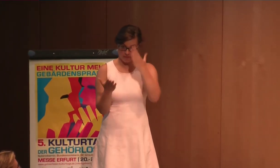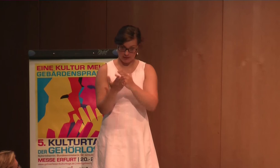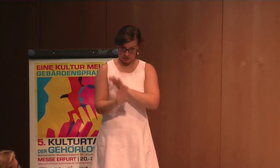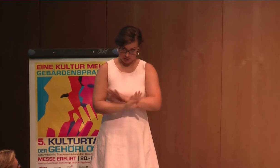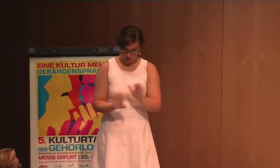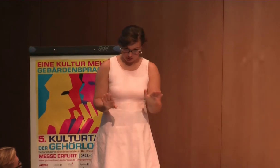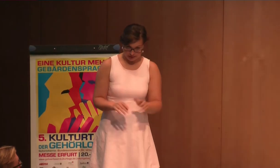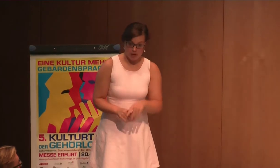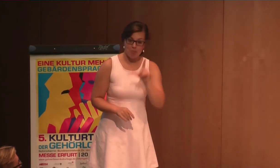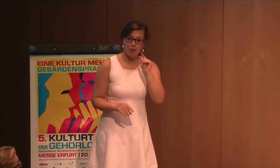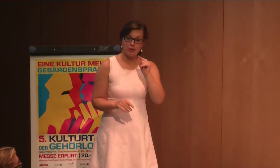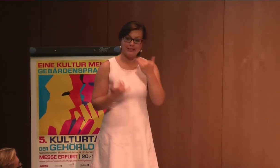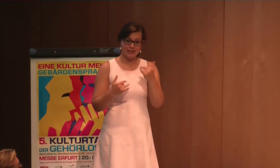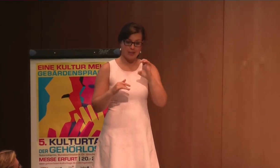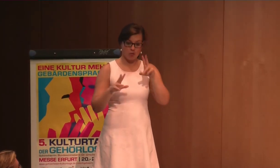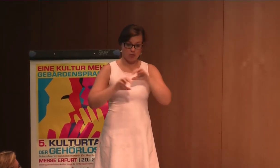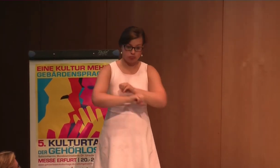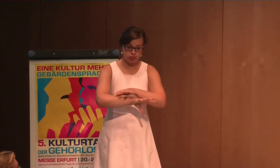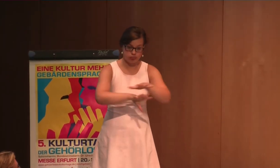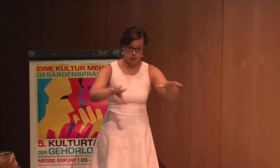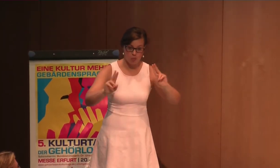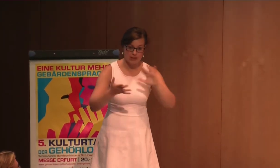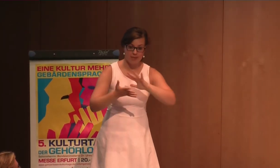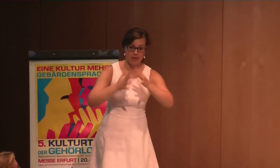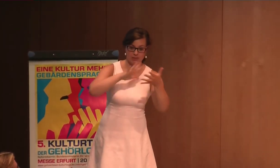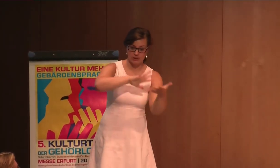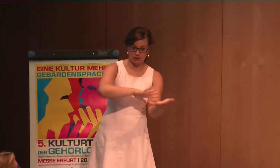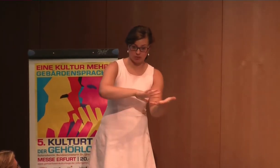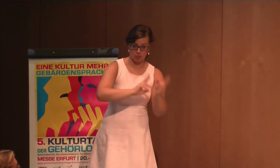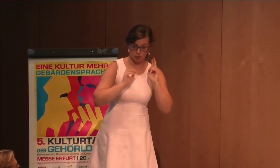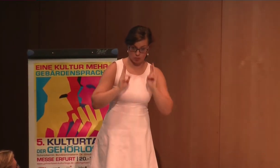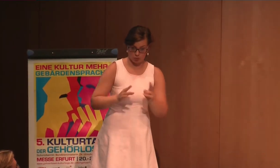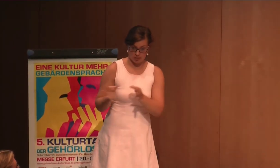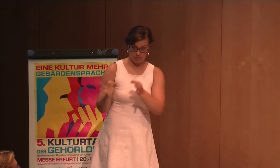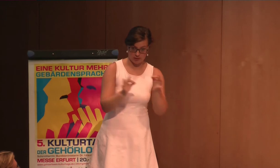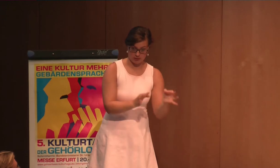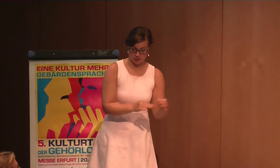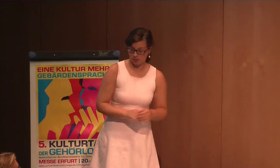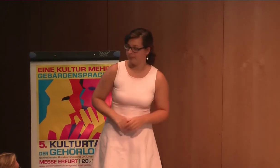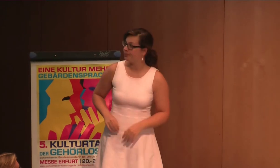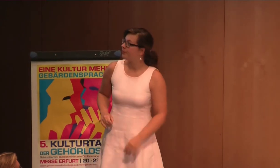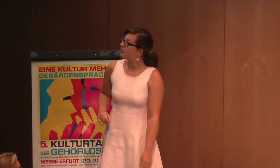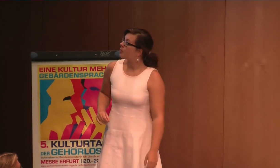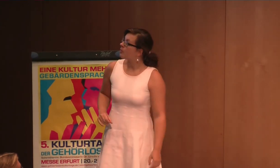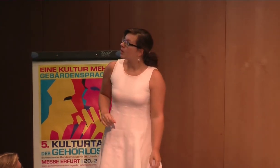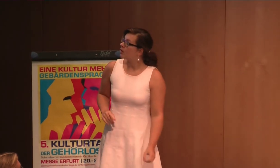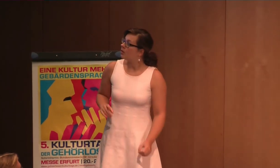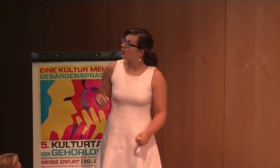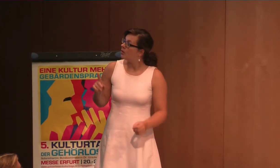das ratifiziert hat, die UN-WRK, und dass das jetzt auch umgesetzt werden muss in europäisches Recht.